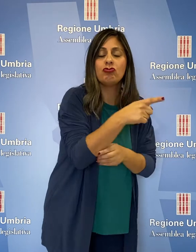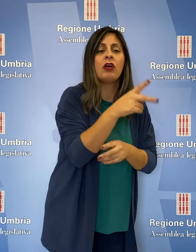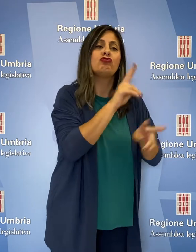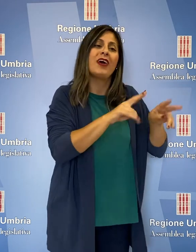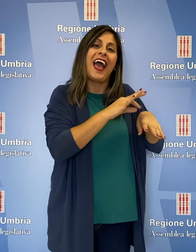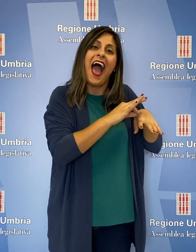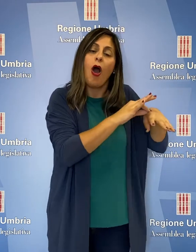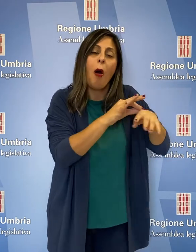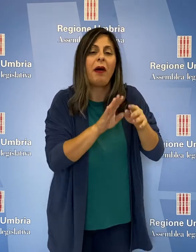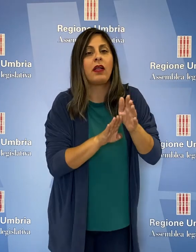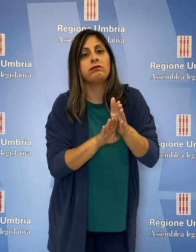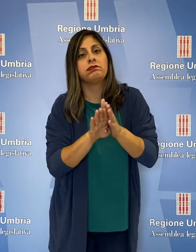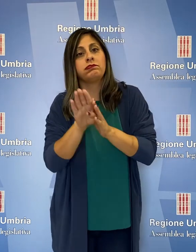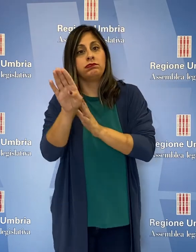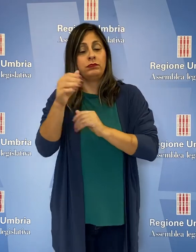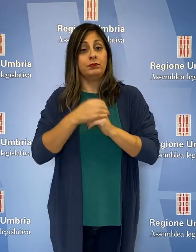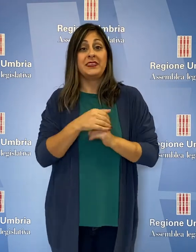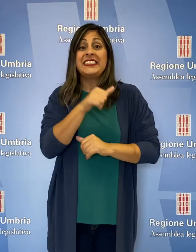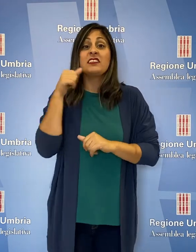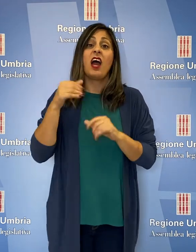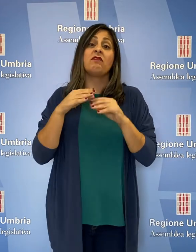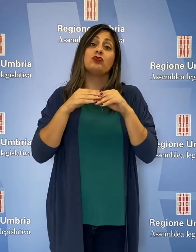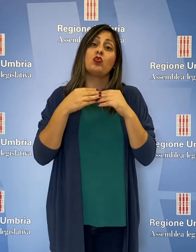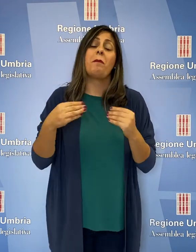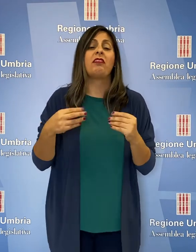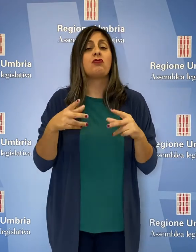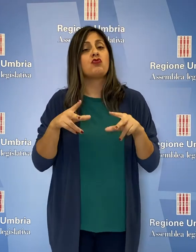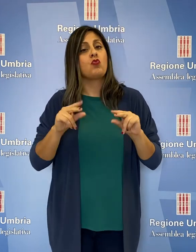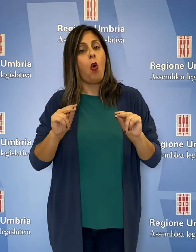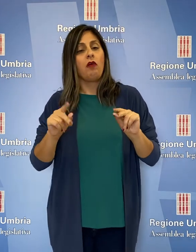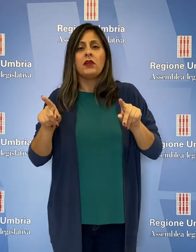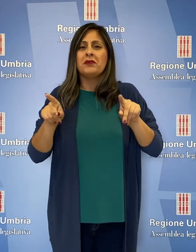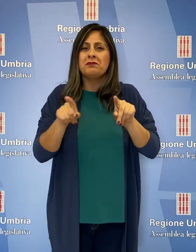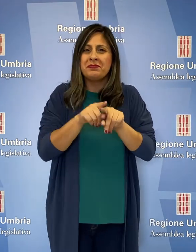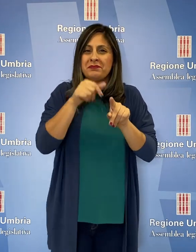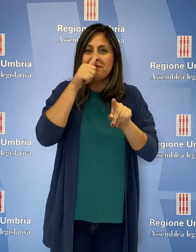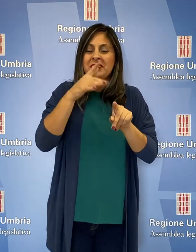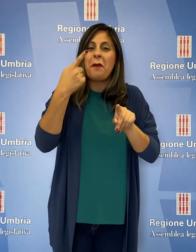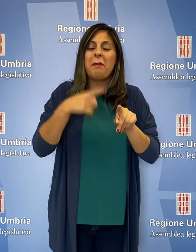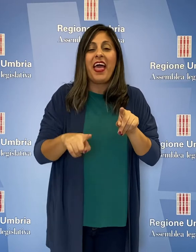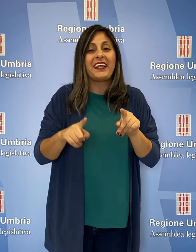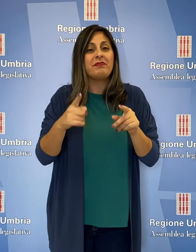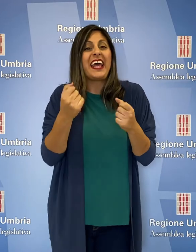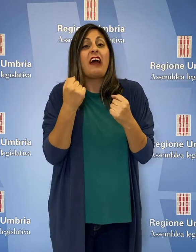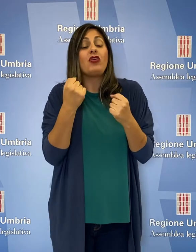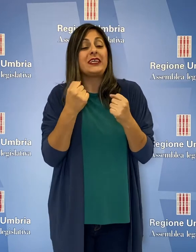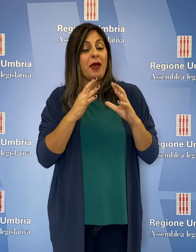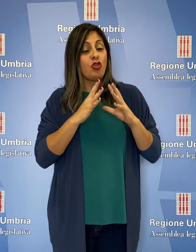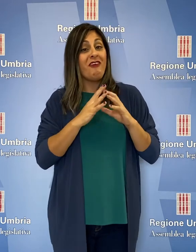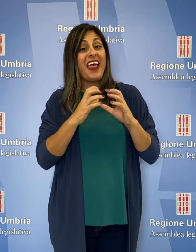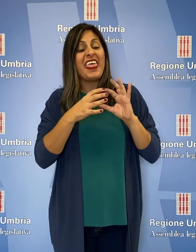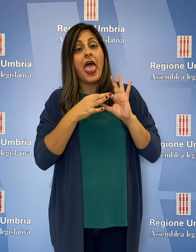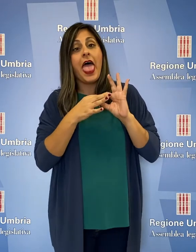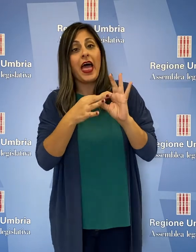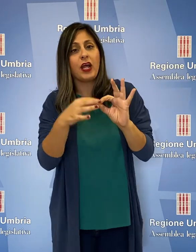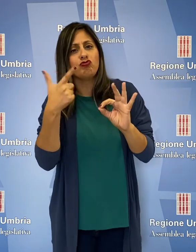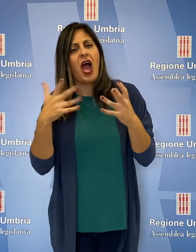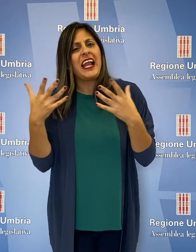essere accompagnate su sentieri di crescita. Servono strumenti innovativi, come quelli per il rafforzamento delle filiere che stiamo studiando con